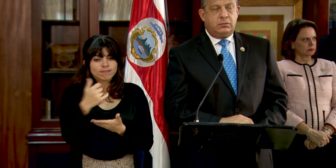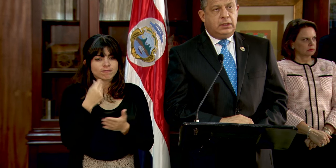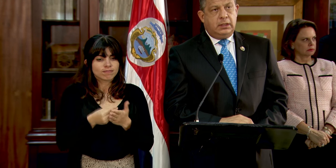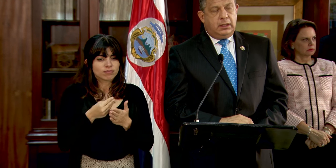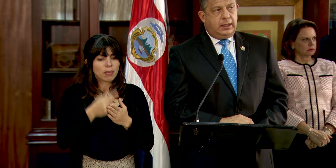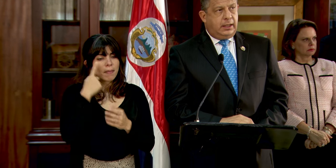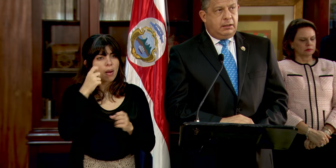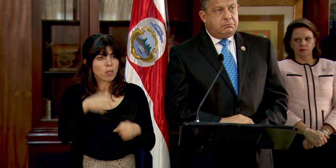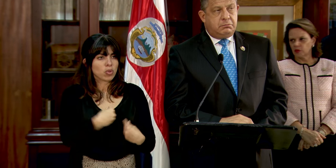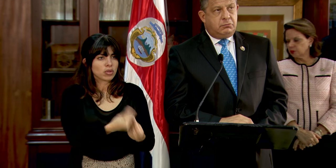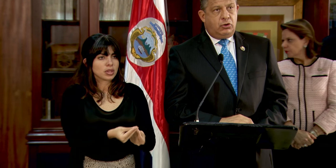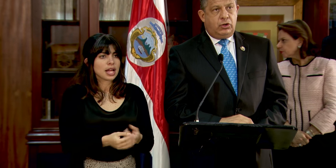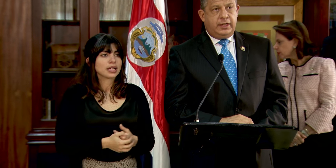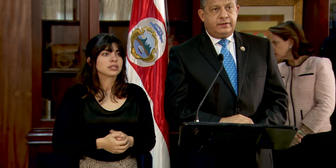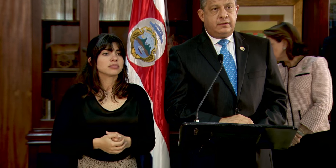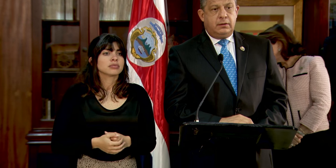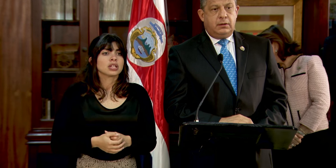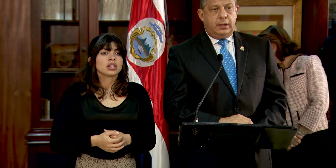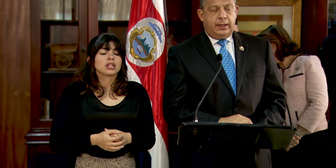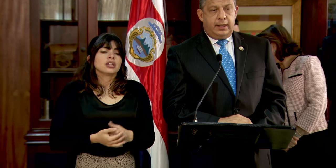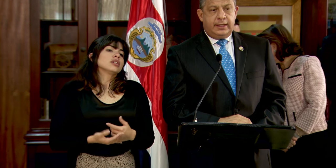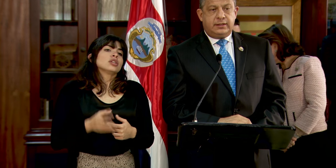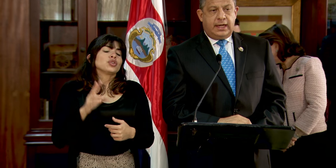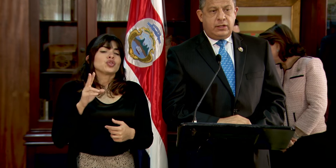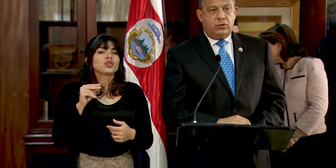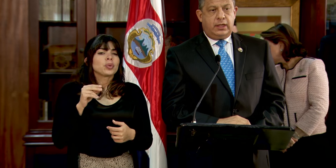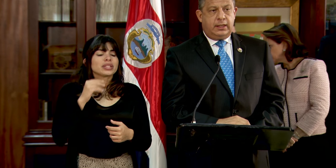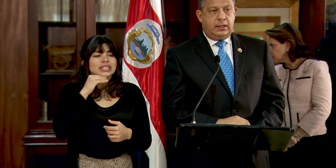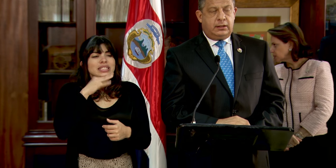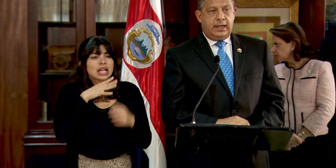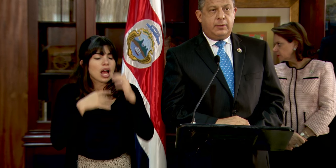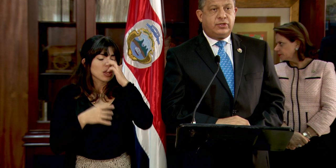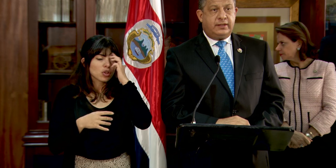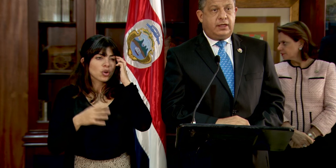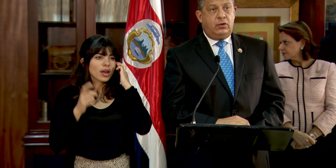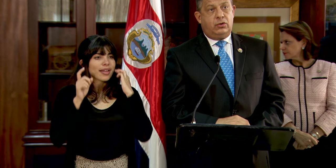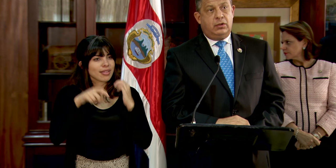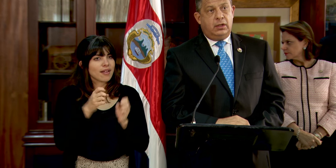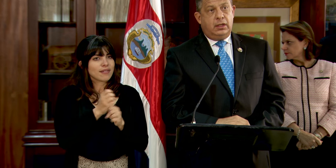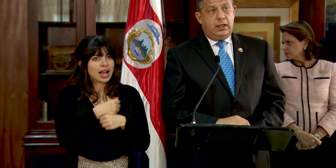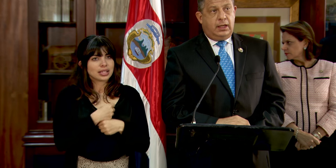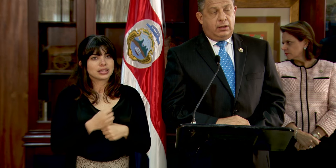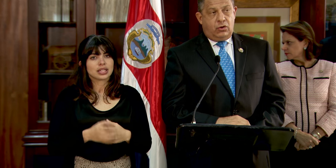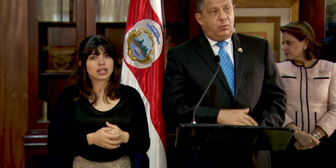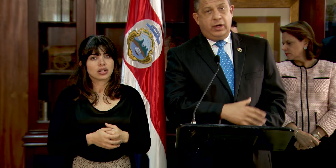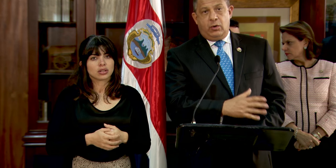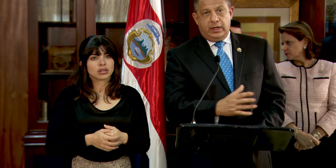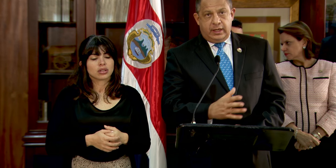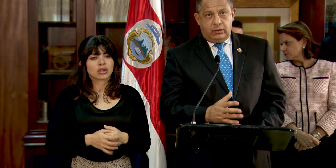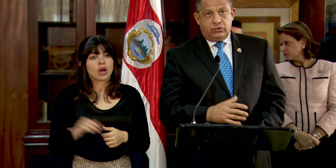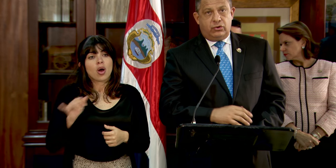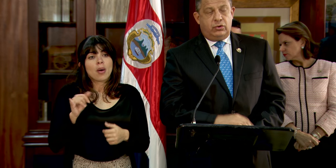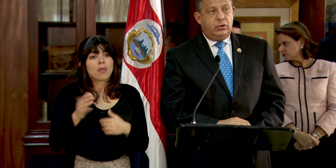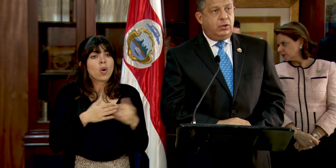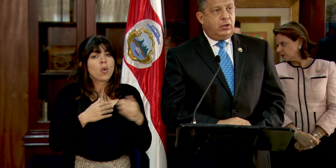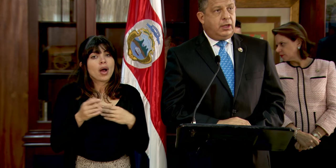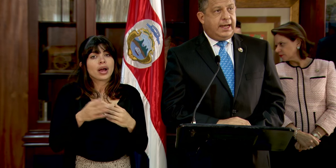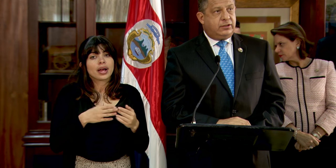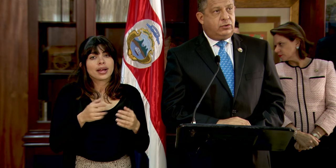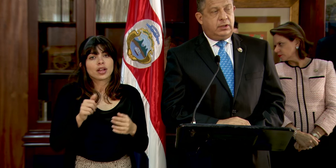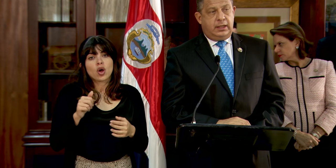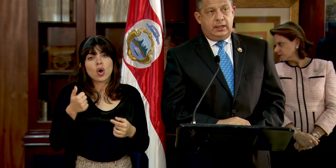aportarlos. No es extraño que tengamos que hacerlo como en cualquier otro